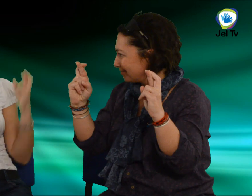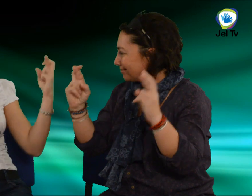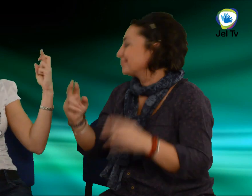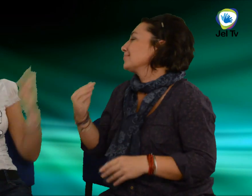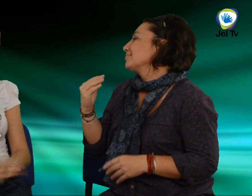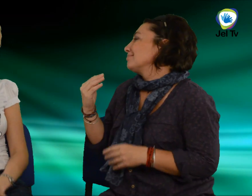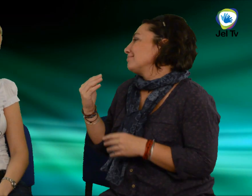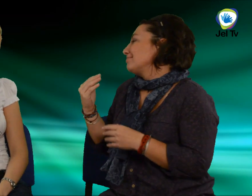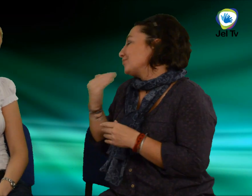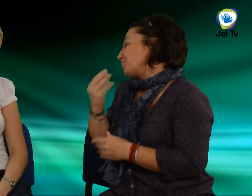Thank you very